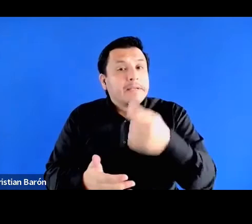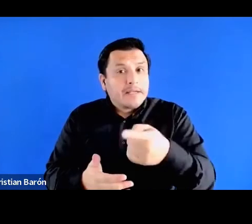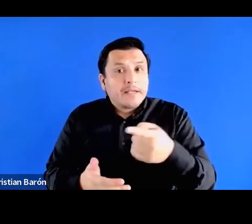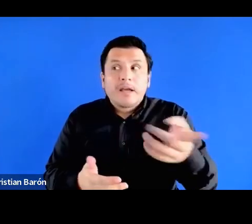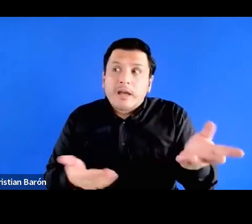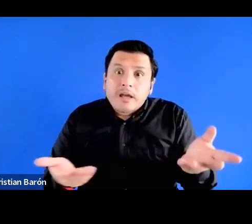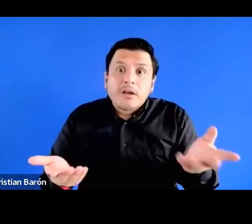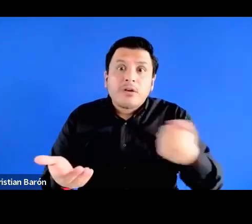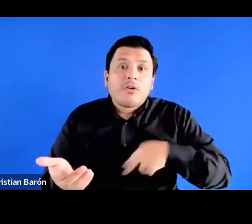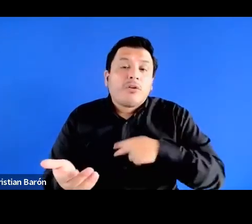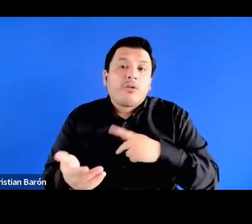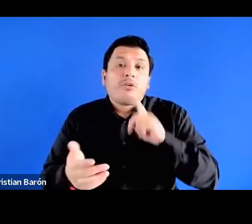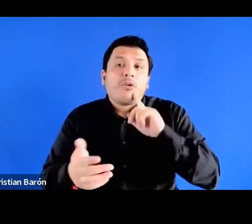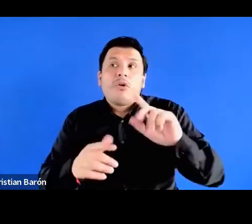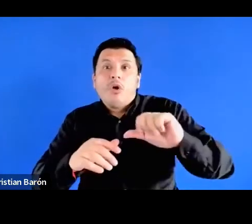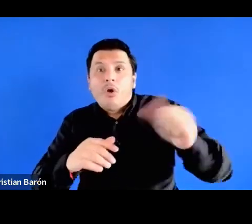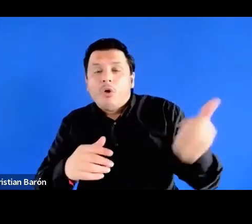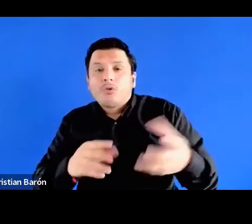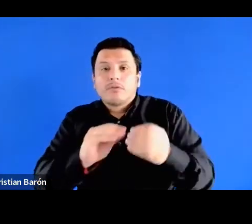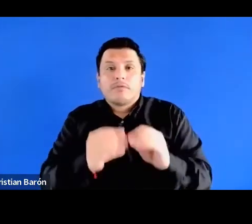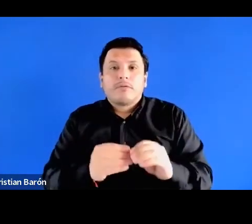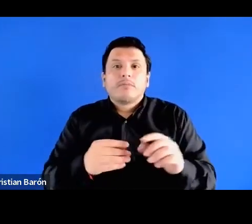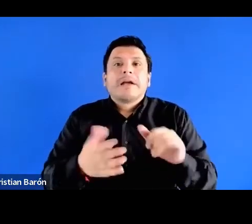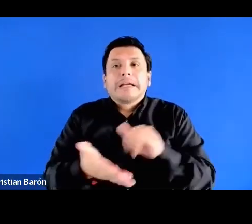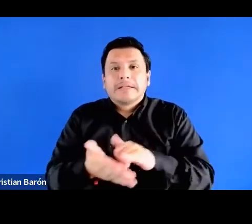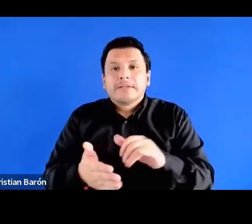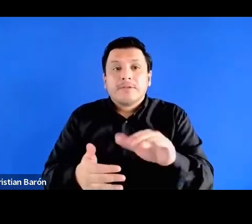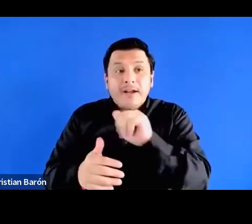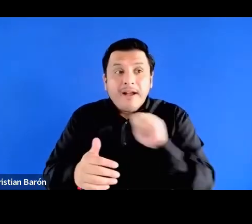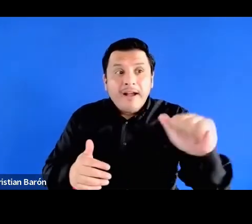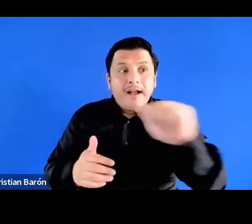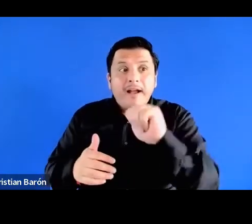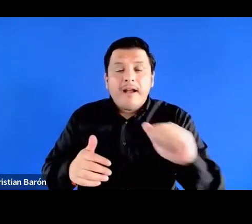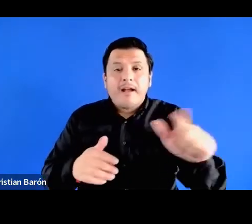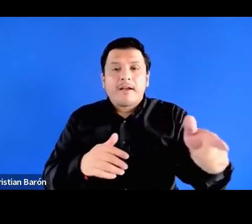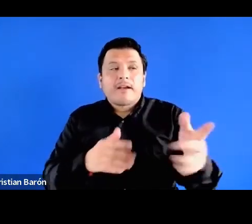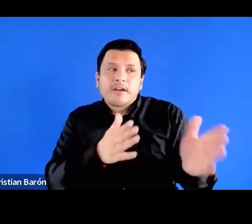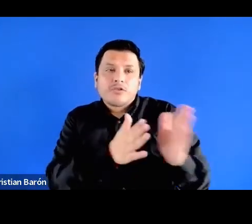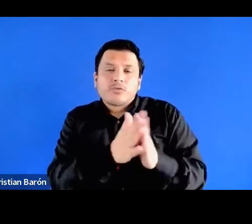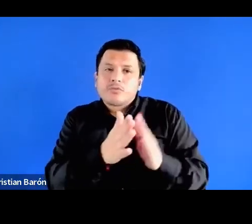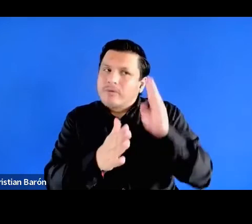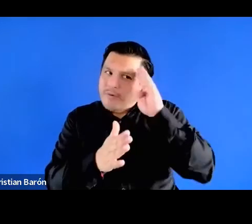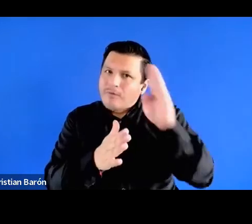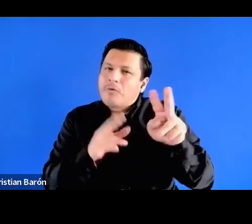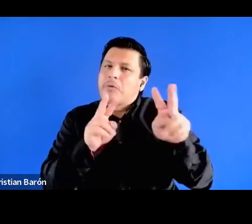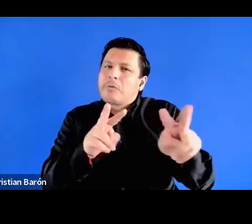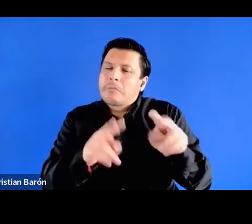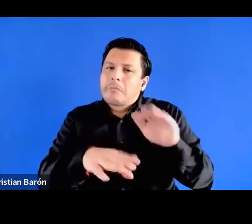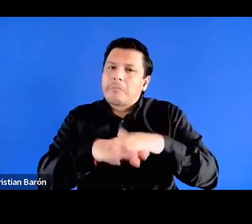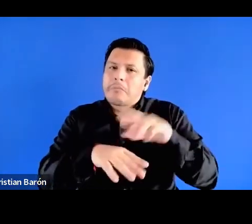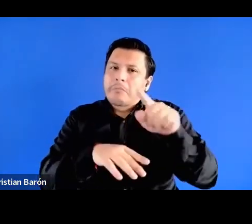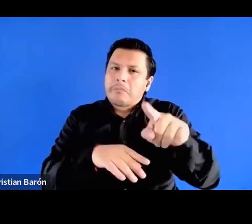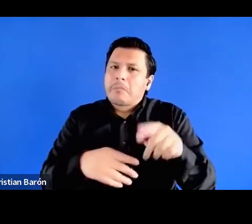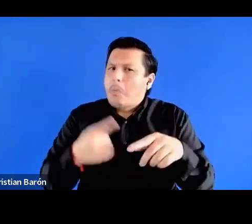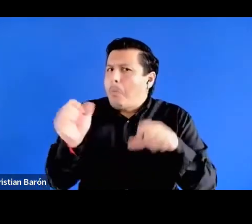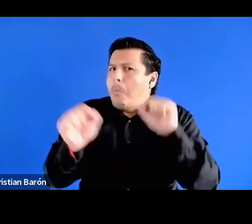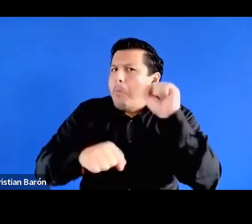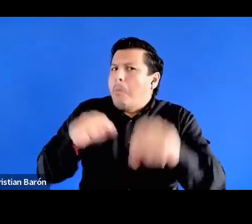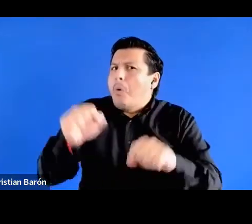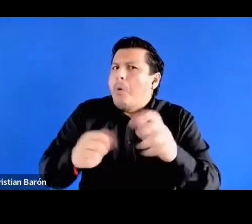vamos a hacer de otra manera. Y eso es lo que estas mujeres nos dan esperanza, ¿no? Nos indican una posibilidad,